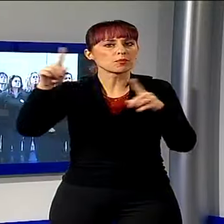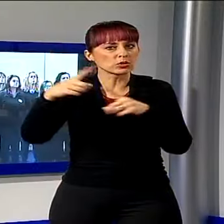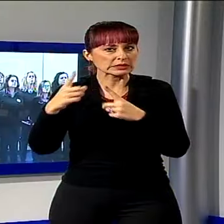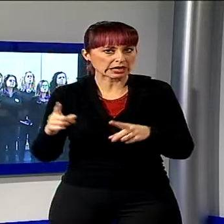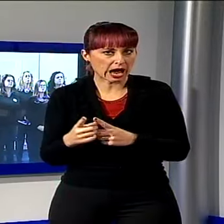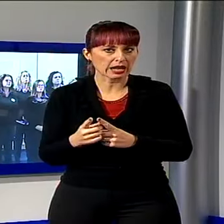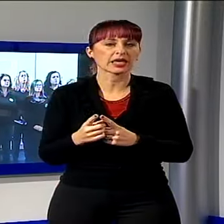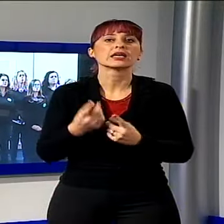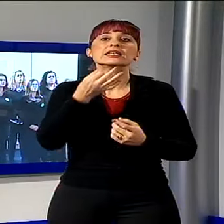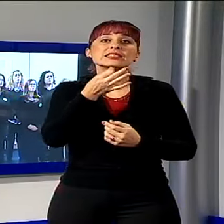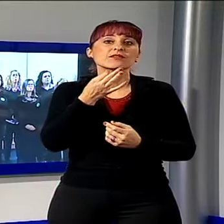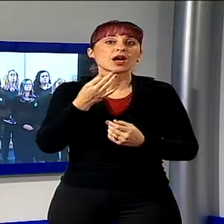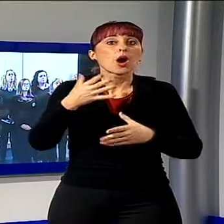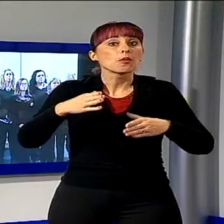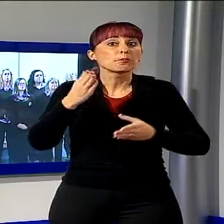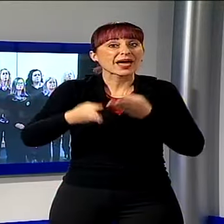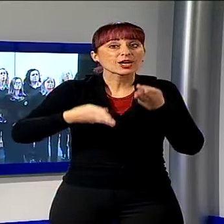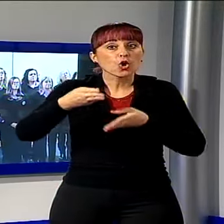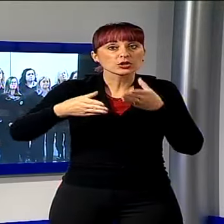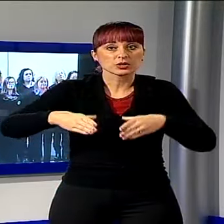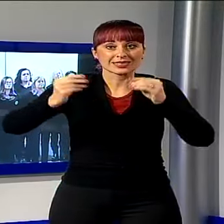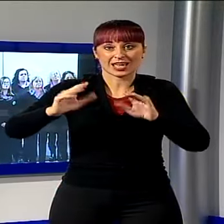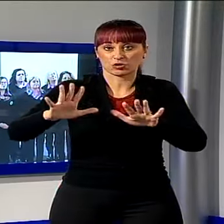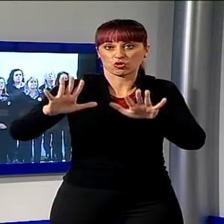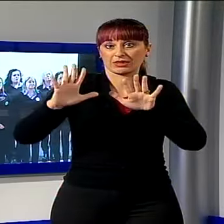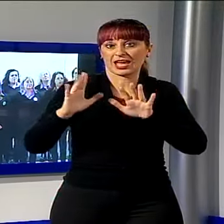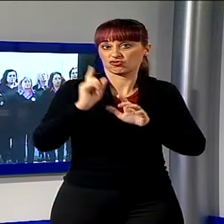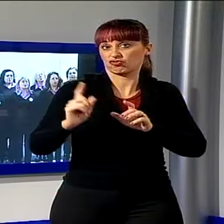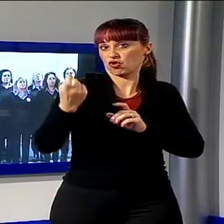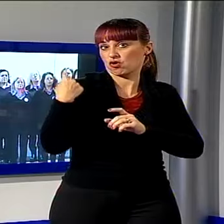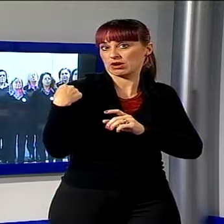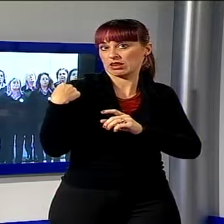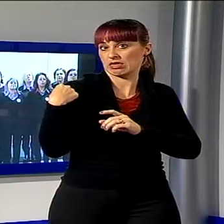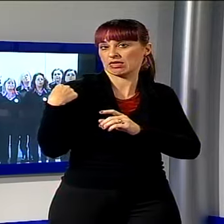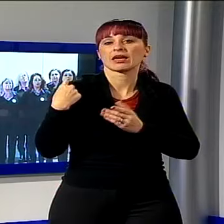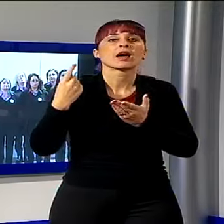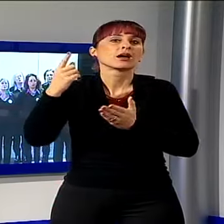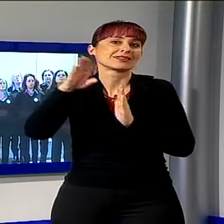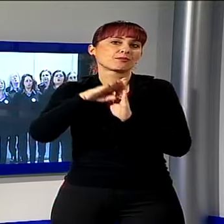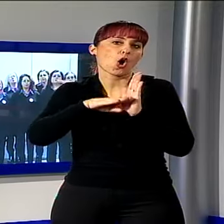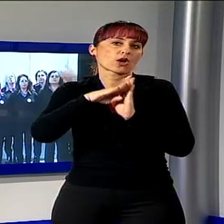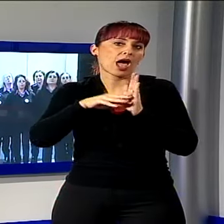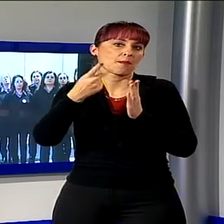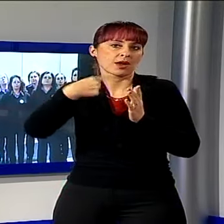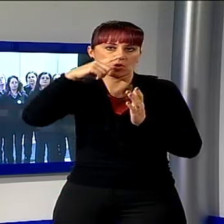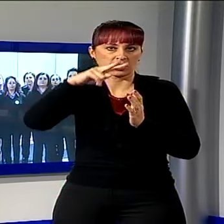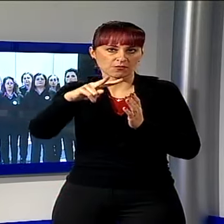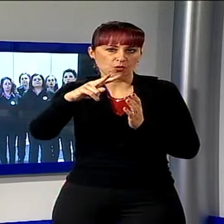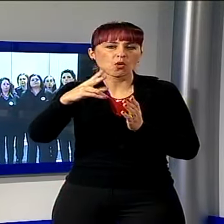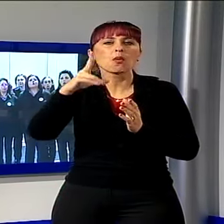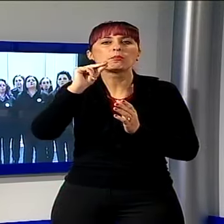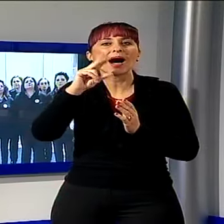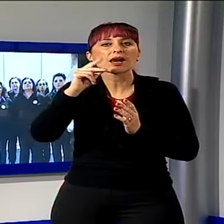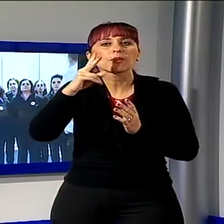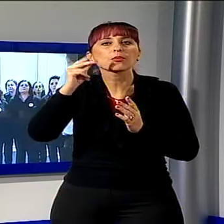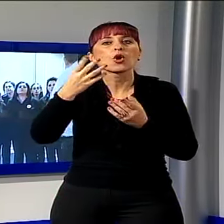conclusione di un percorso iniziato dieci giorni fa con una serie di trasmissioni che hanno portato i telespettatori a conoscere più da vicino